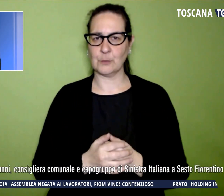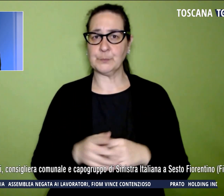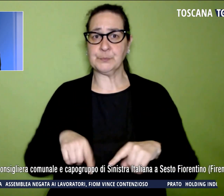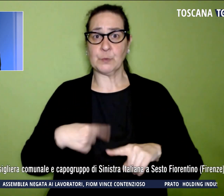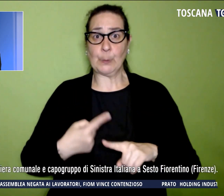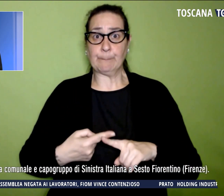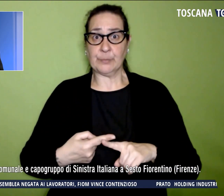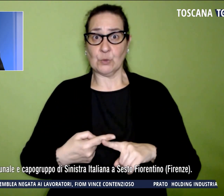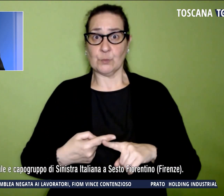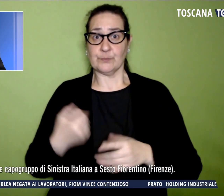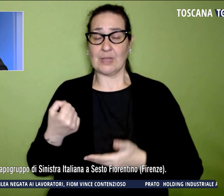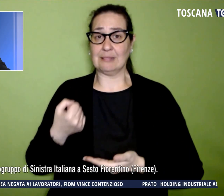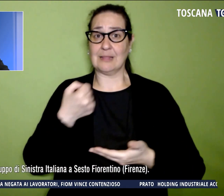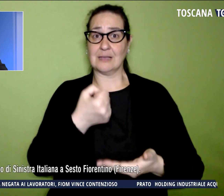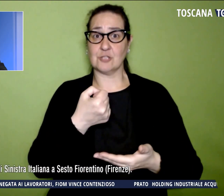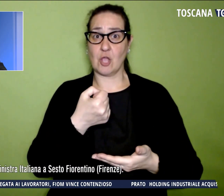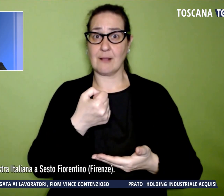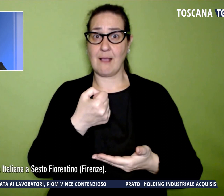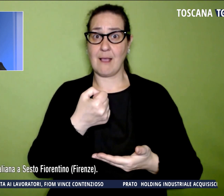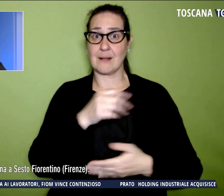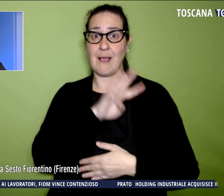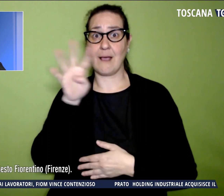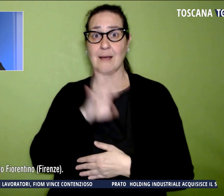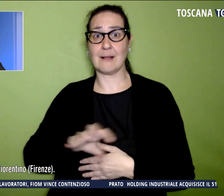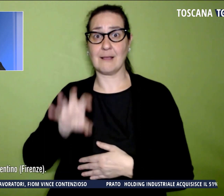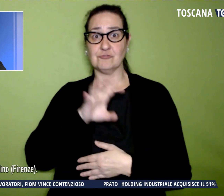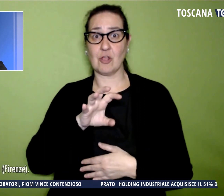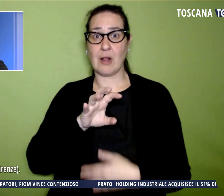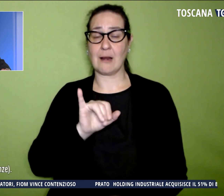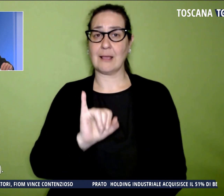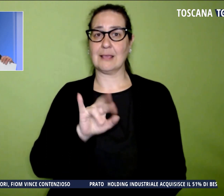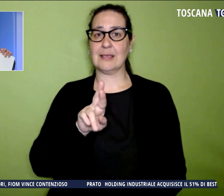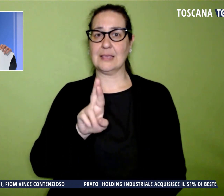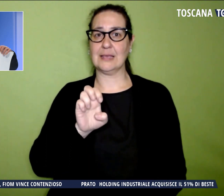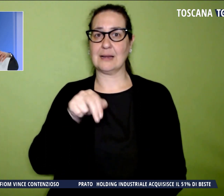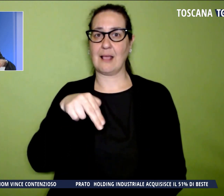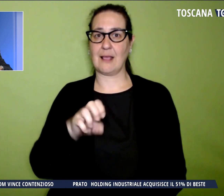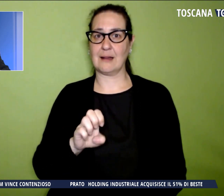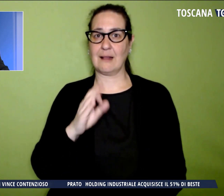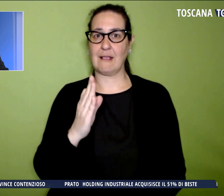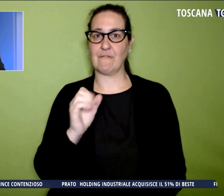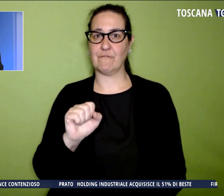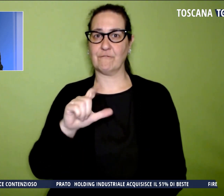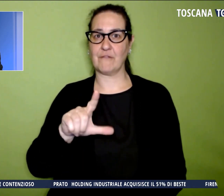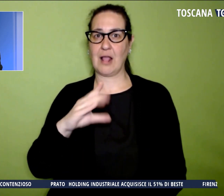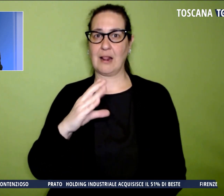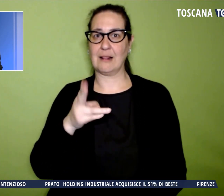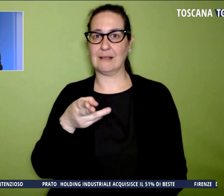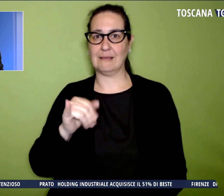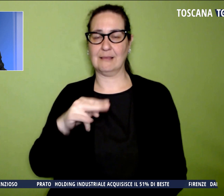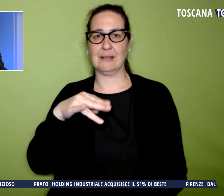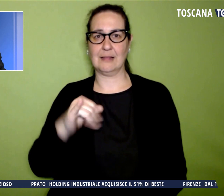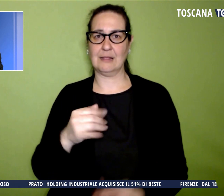tesoriera regionale Irene Falchini, 26 anni, consigliera comunale il